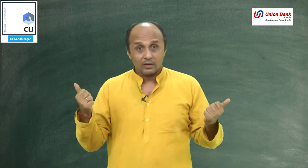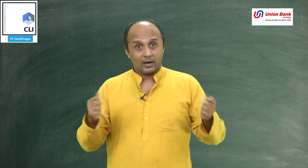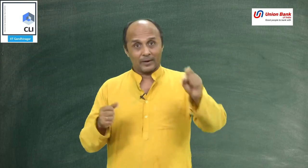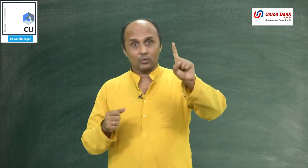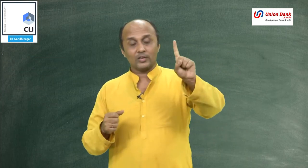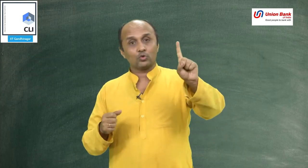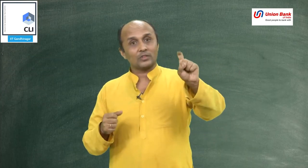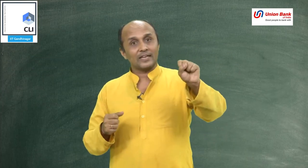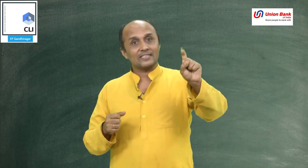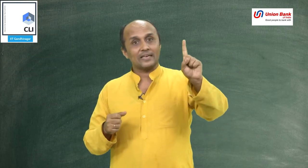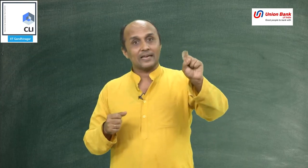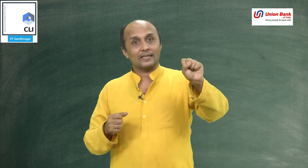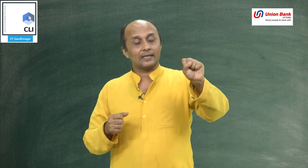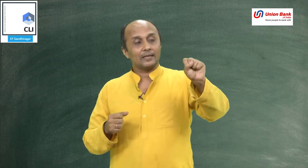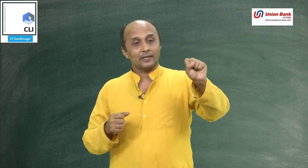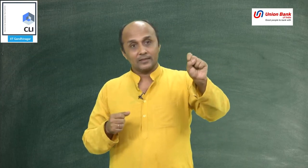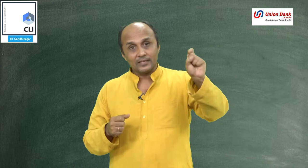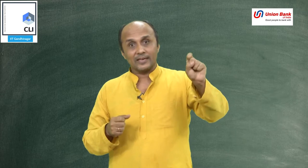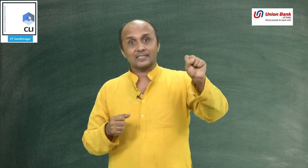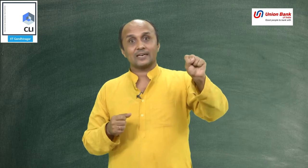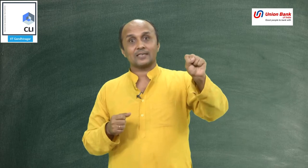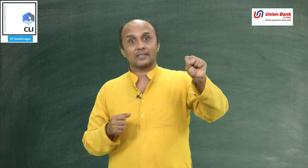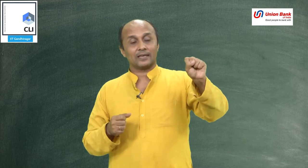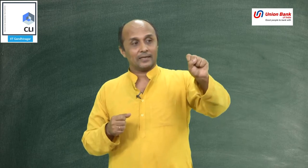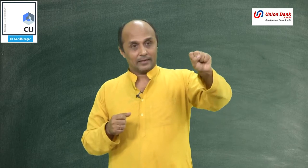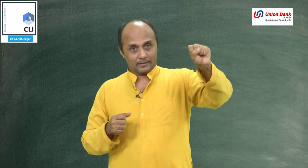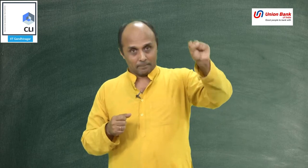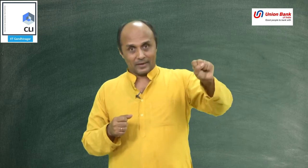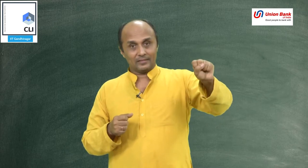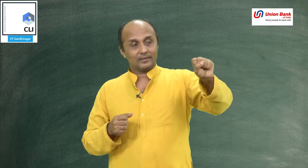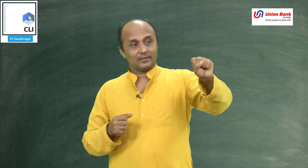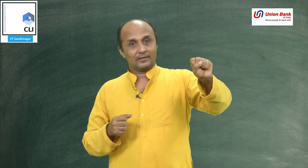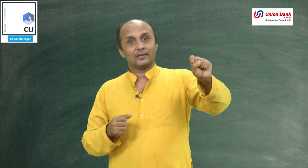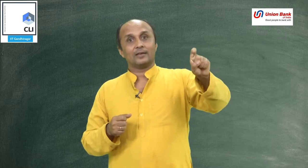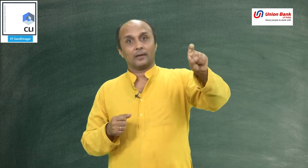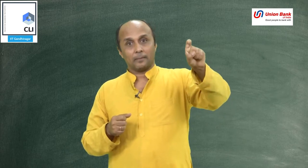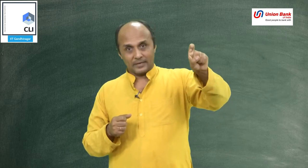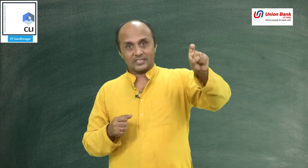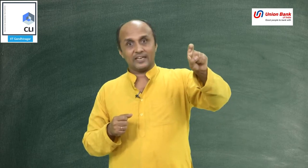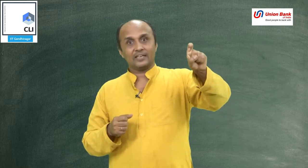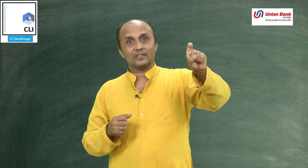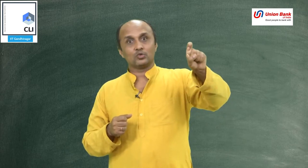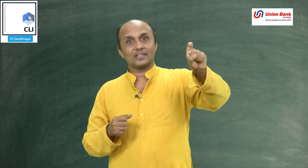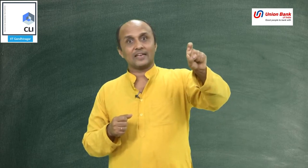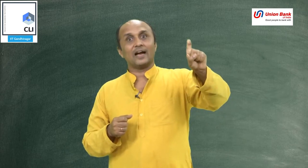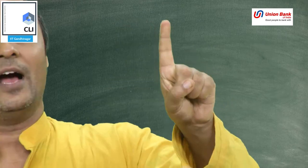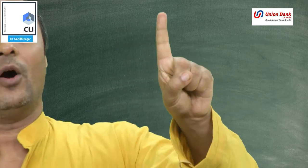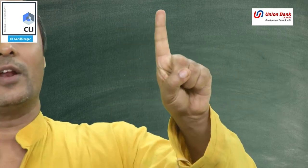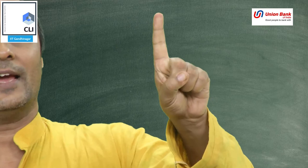हमारी उंगली दो तरीके से ही नहीं रहती, त तीन तरीके से रख सकते हैं, बंद, बीच की दूसरा तरीका और ये